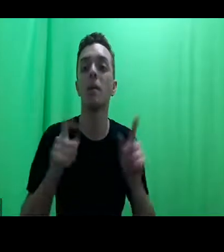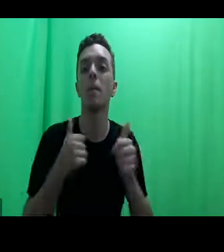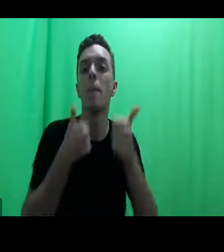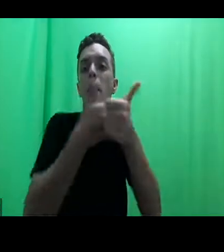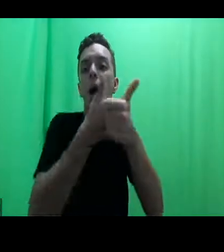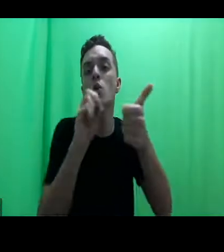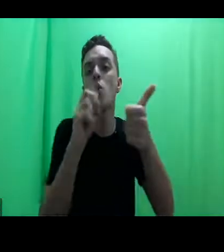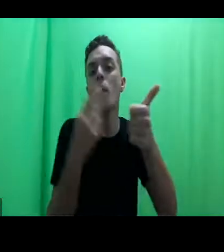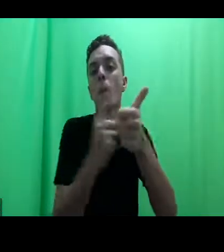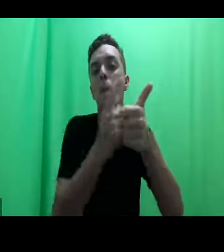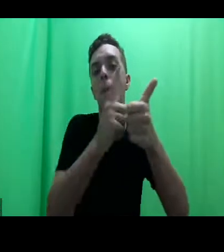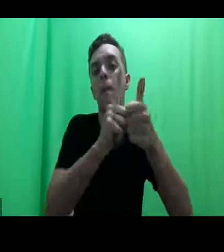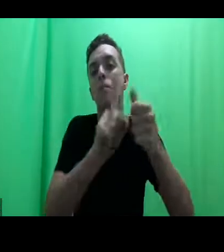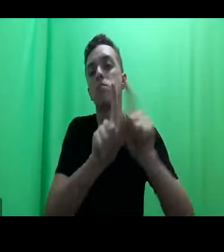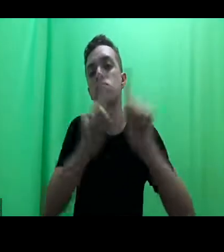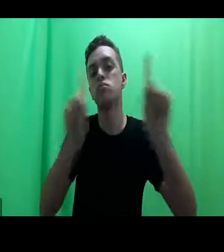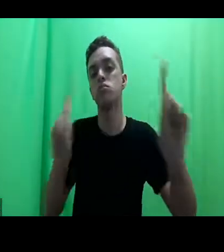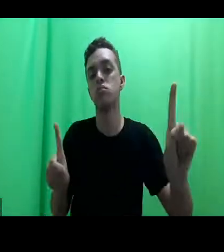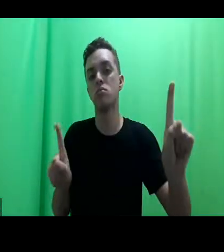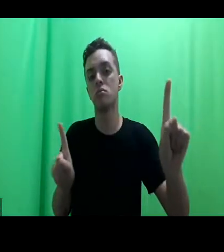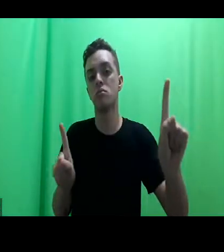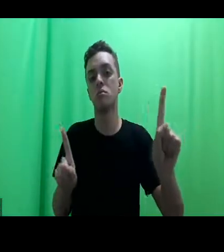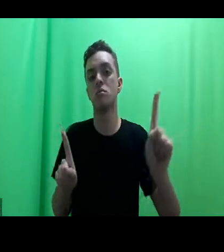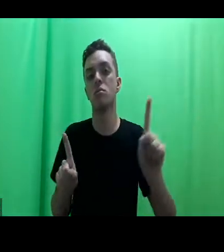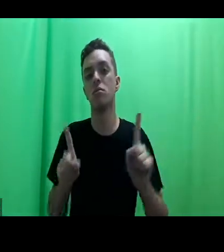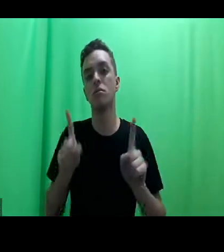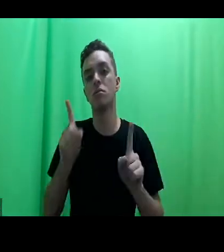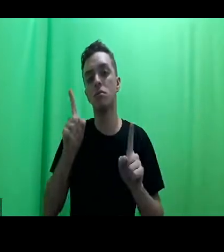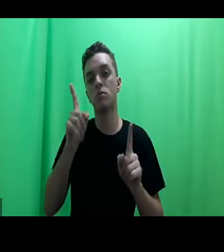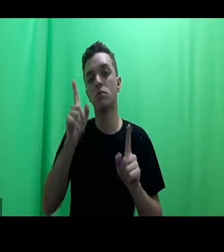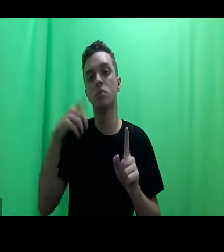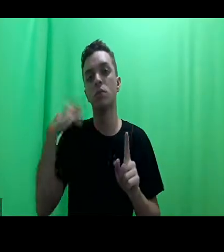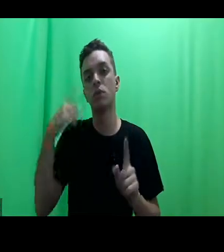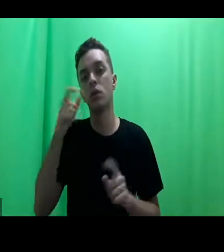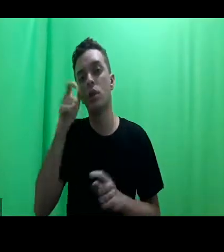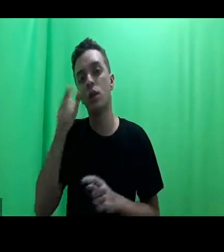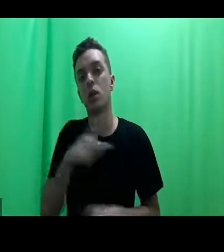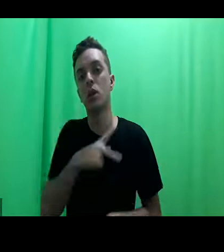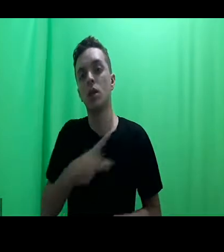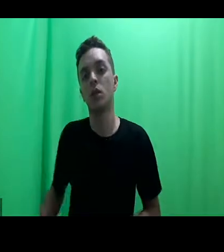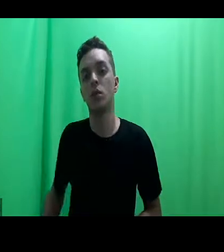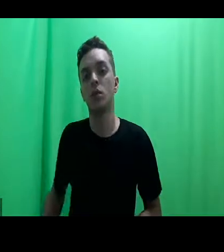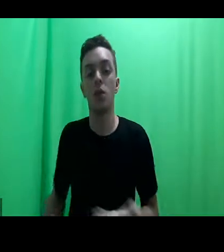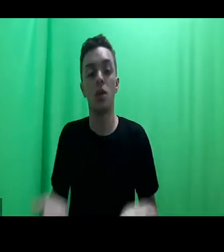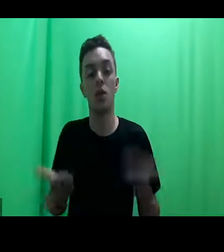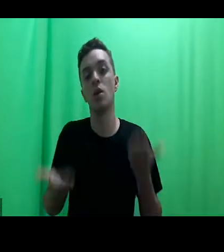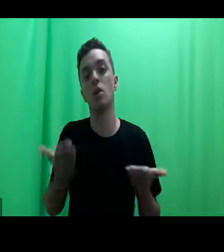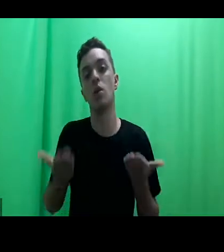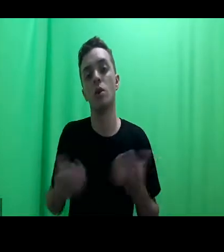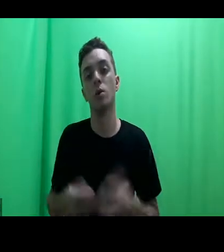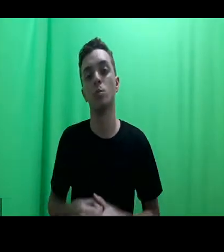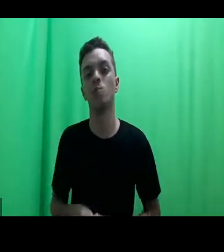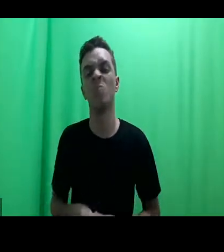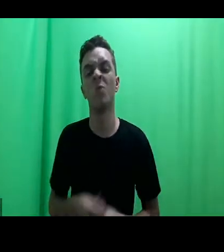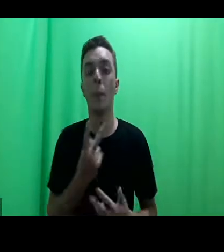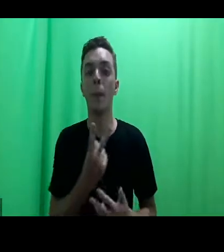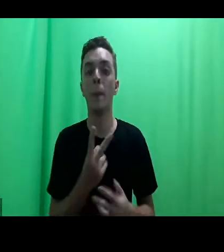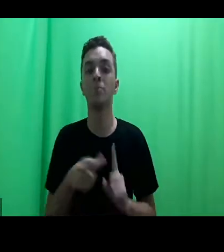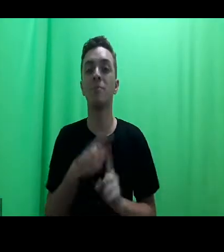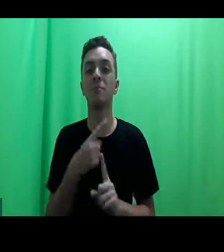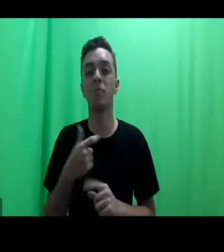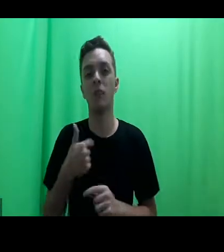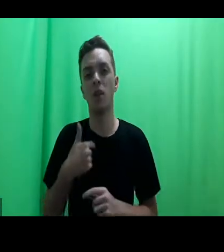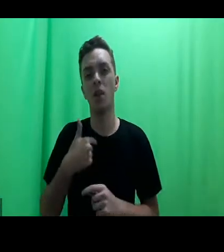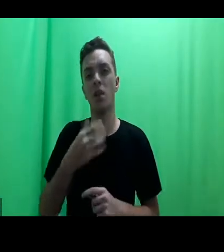distantes da advocacia de interesse público e da advocacia popular? Ao meu ver, se elas se